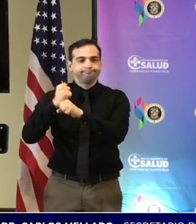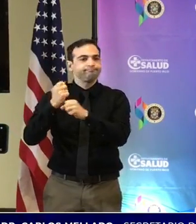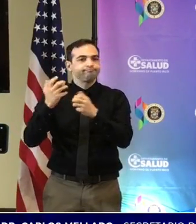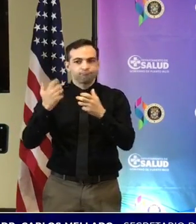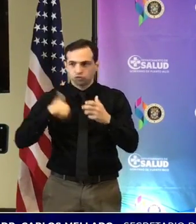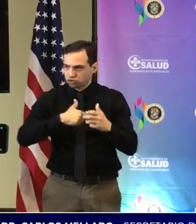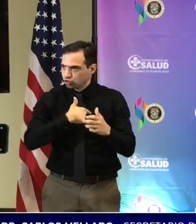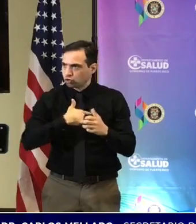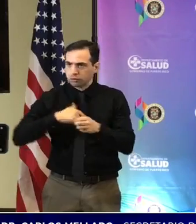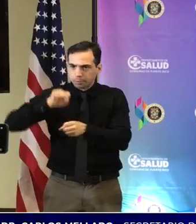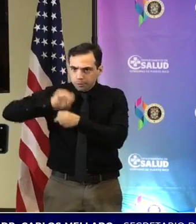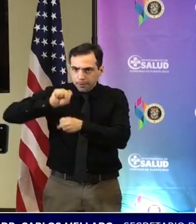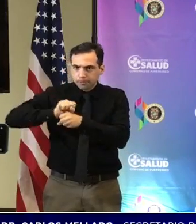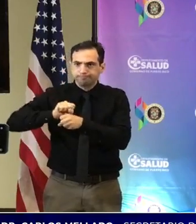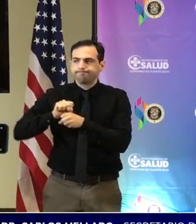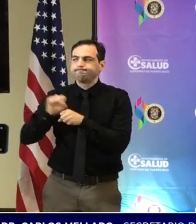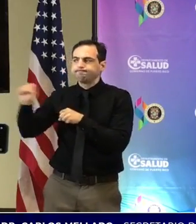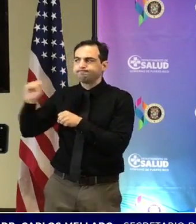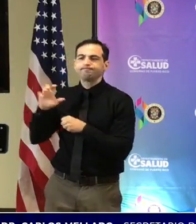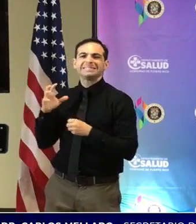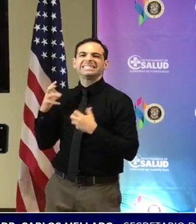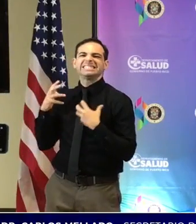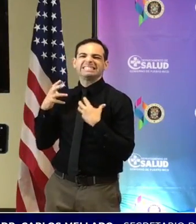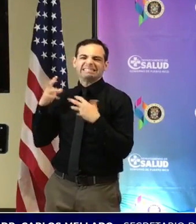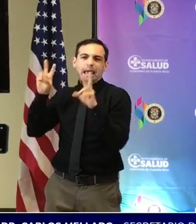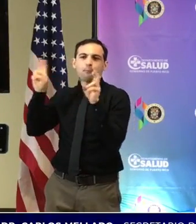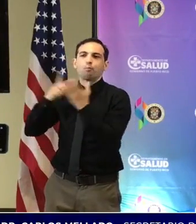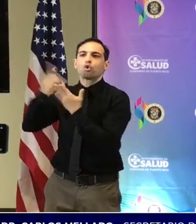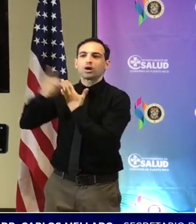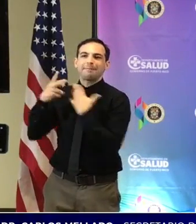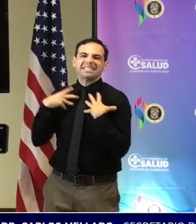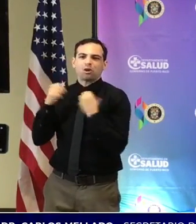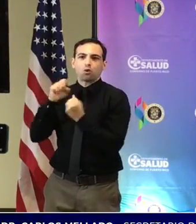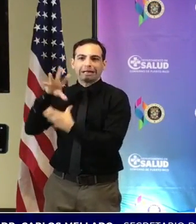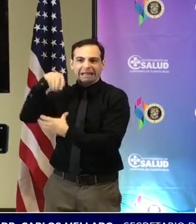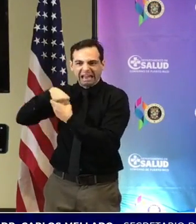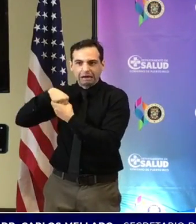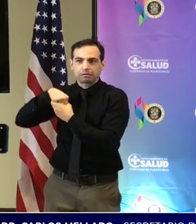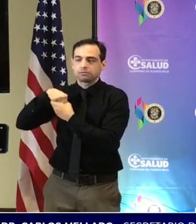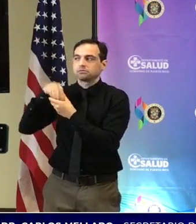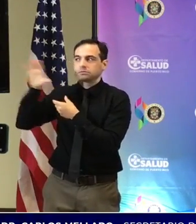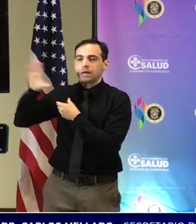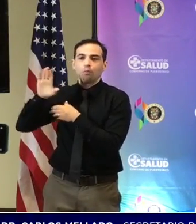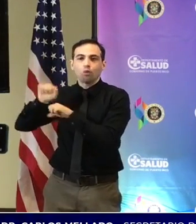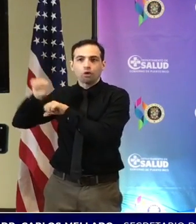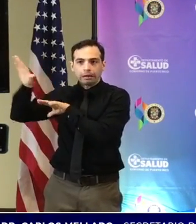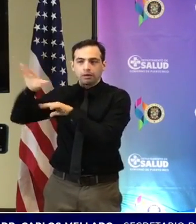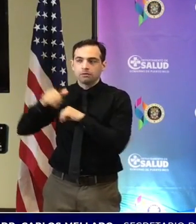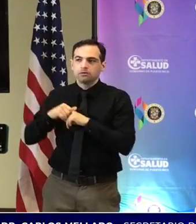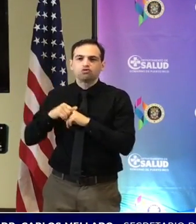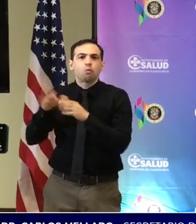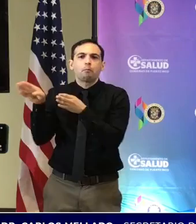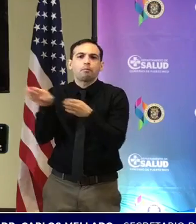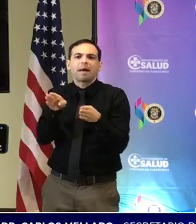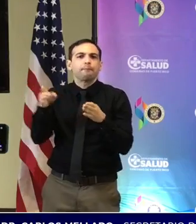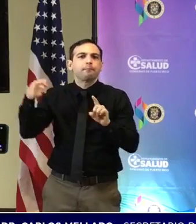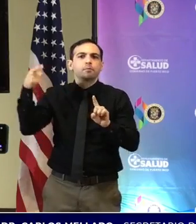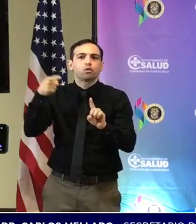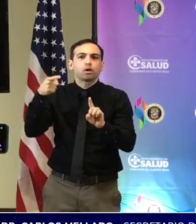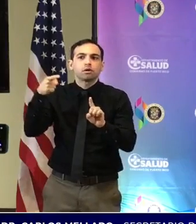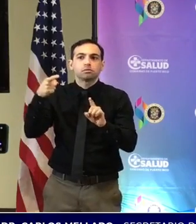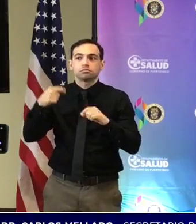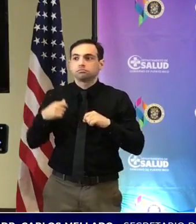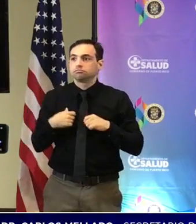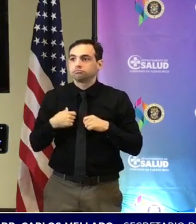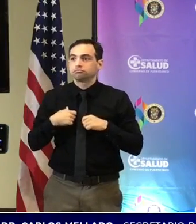trabajando junto con Salud Integral de la Montaña y es el plan, ¿verdad?, para atender el Long COVID, que